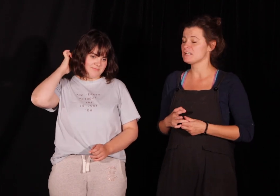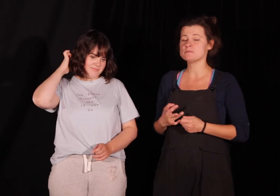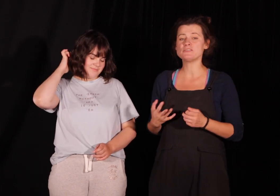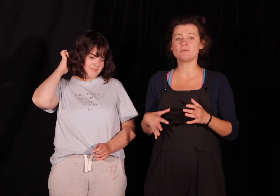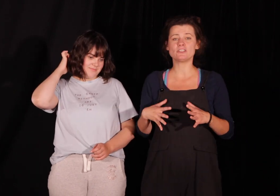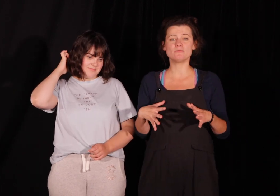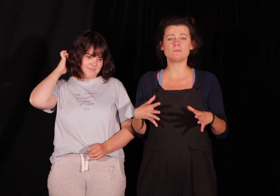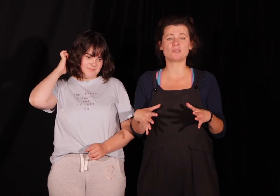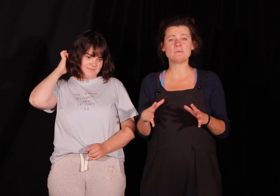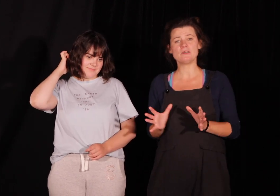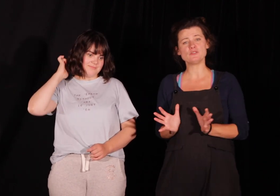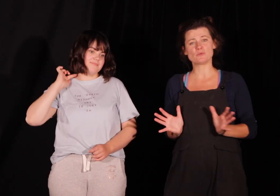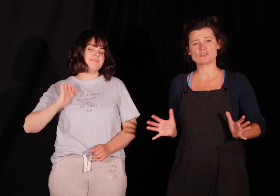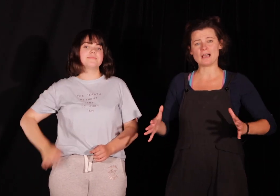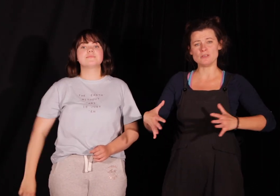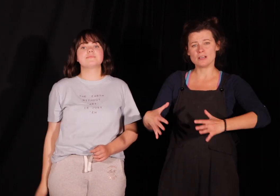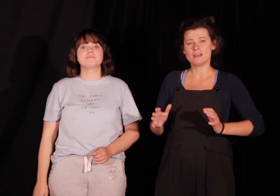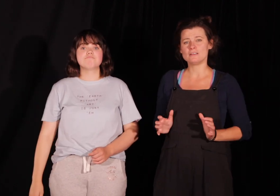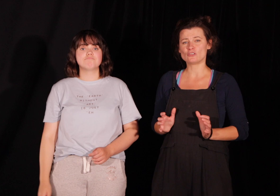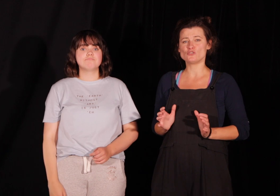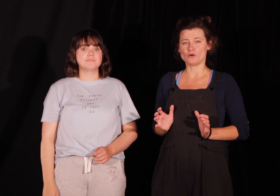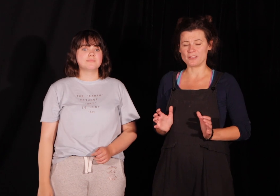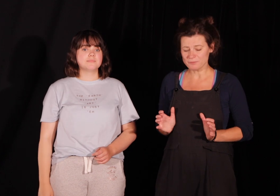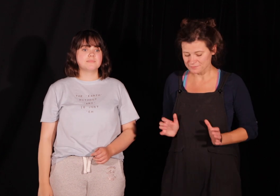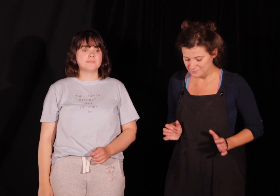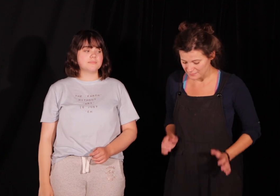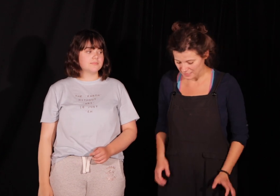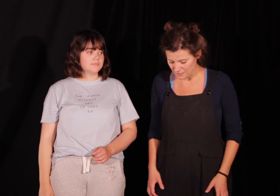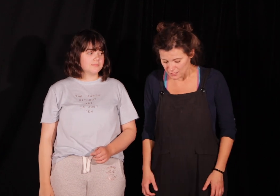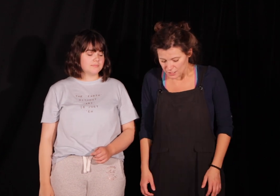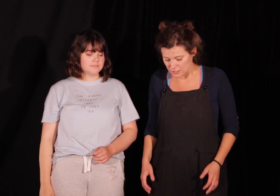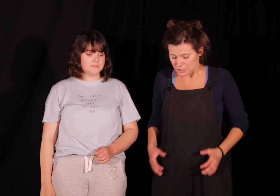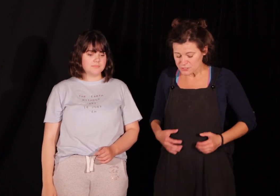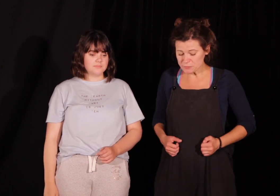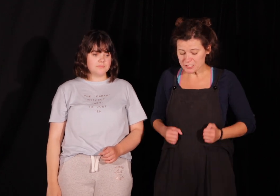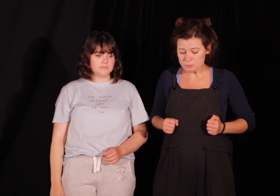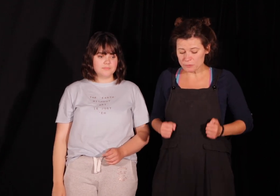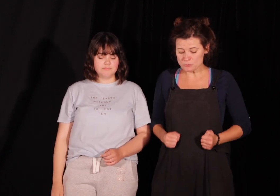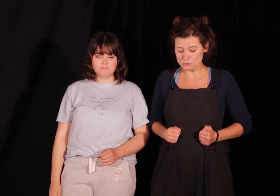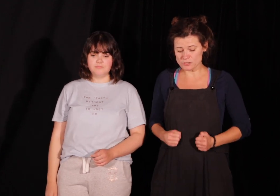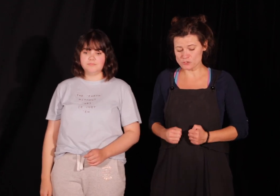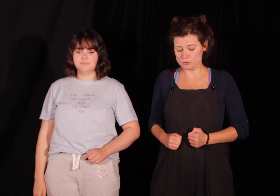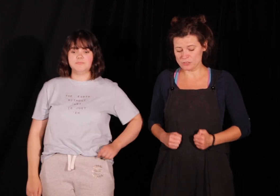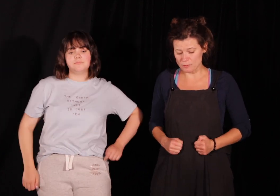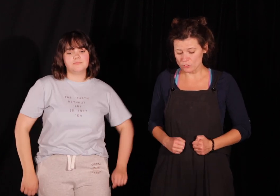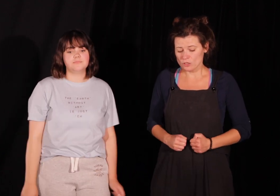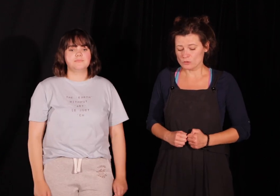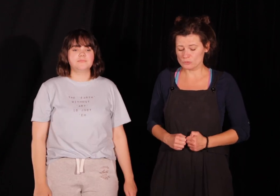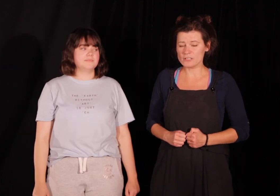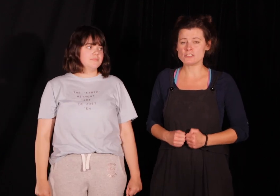teraz my będziemy takimi małymi smoczkami nad kociołkiem tak i jesteśmy takimi małymi słuchajcie smoczkami które jeszcze